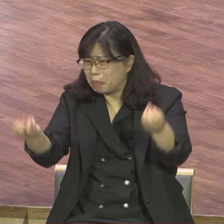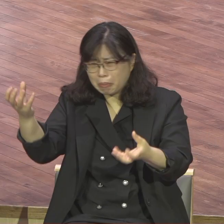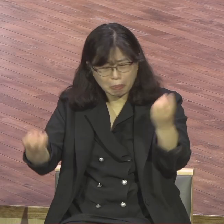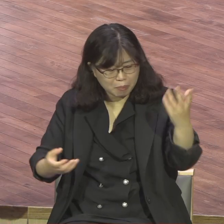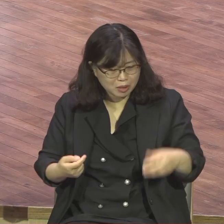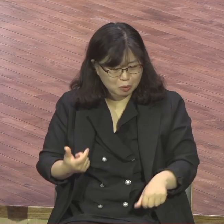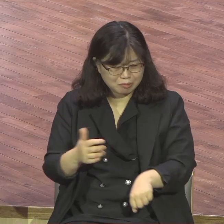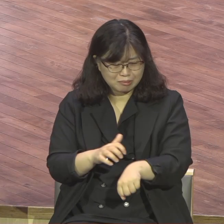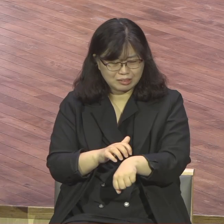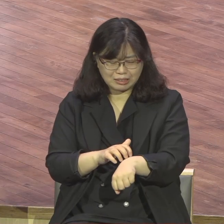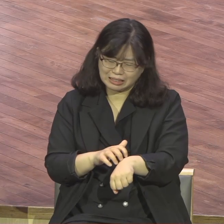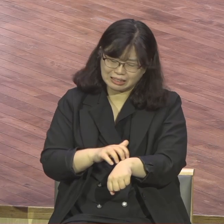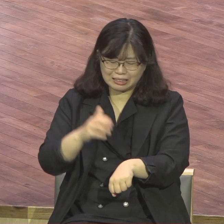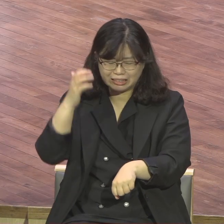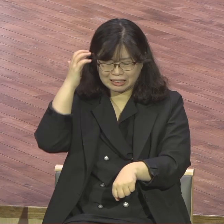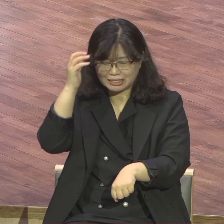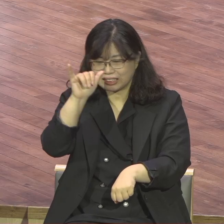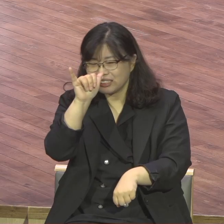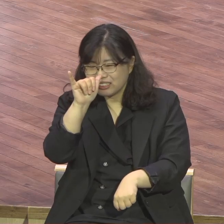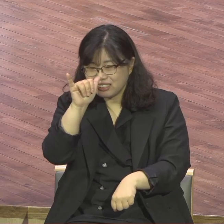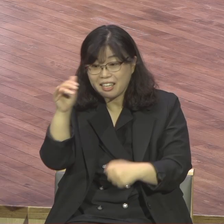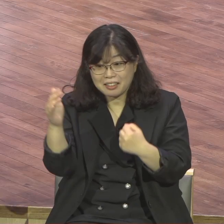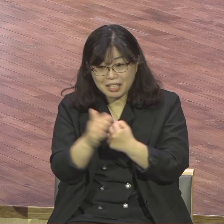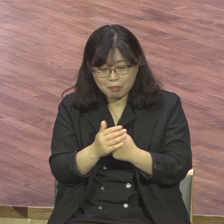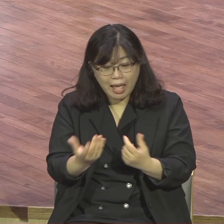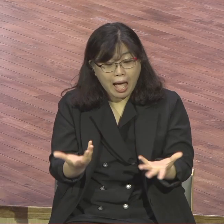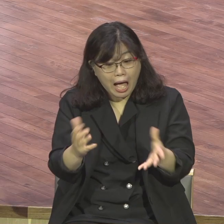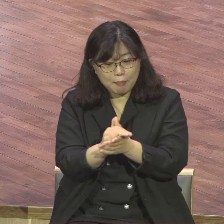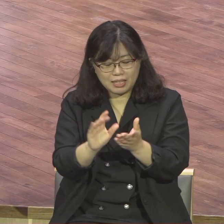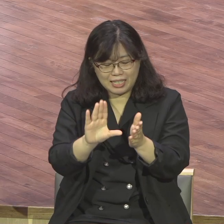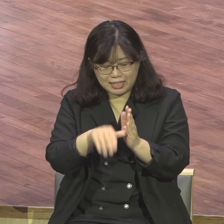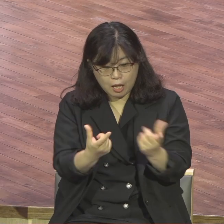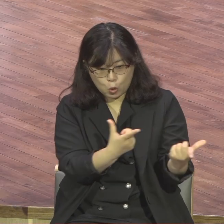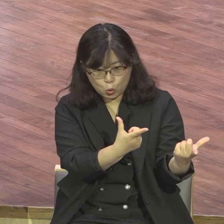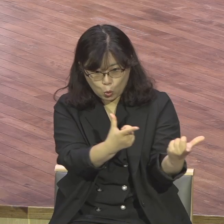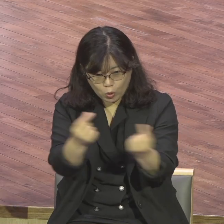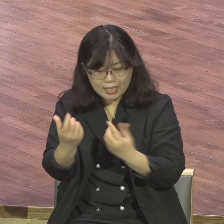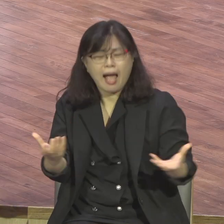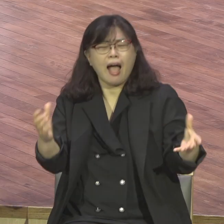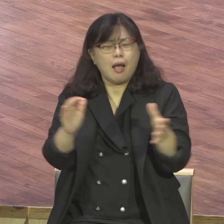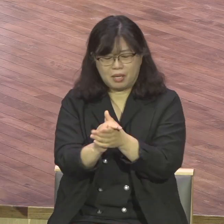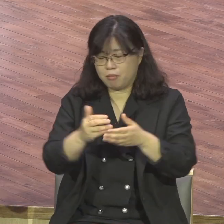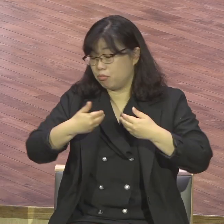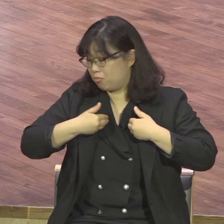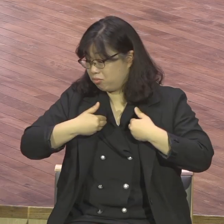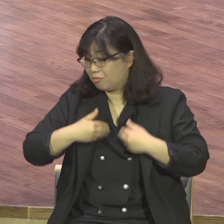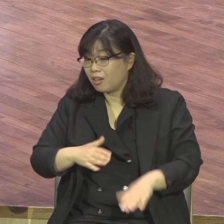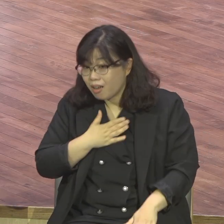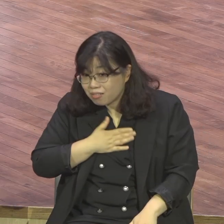임직식 242명 목사 장로 안수입사 안태교가인데 아멘이 얼마나 박자가 맞는지